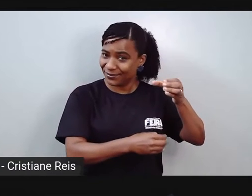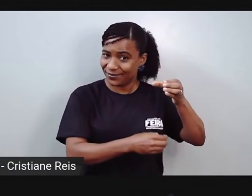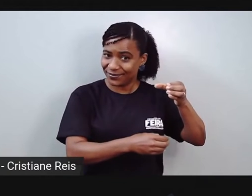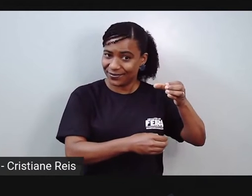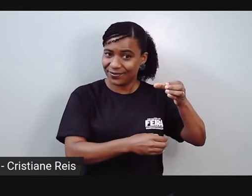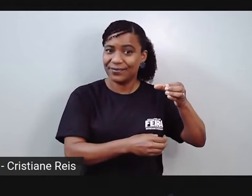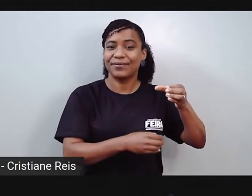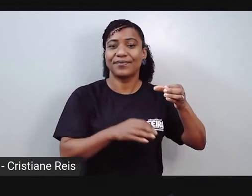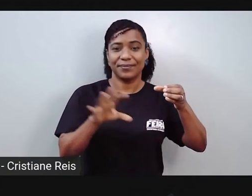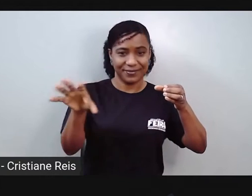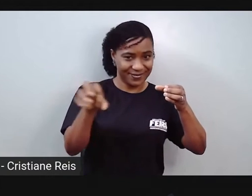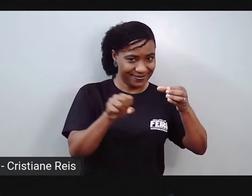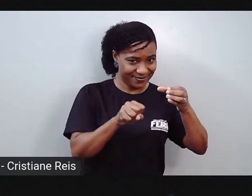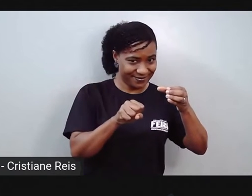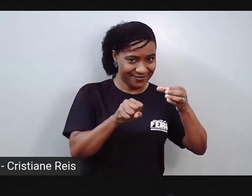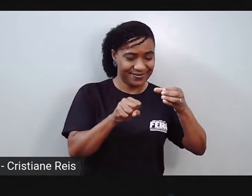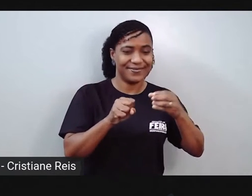fácil.